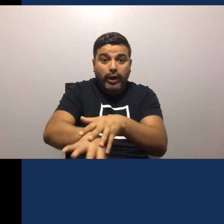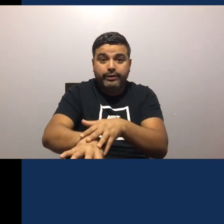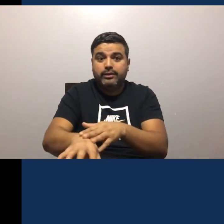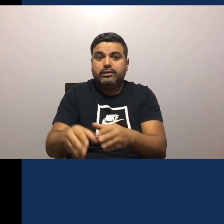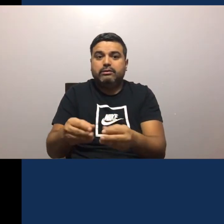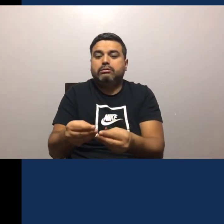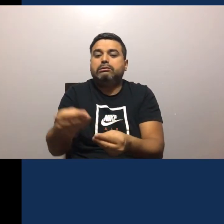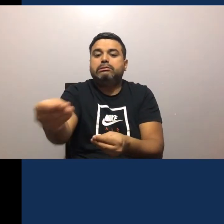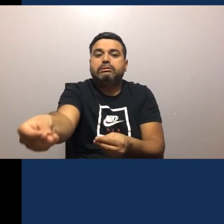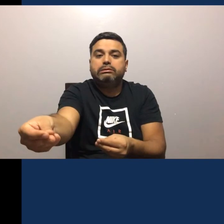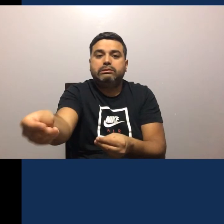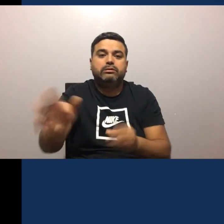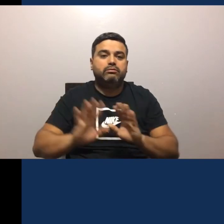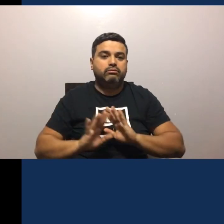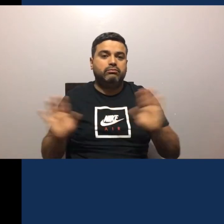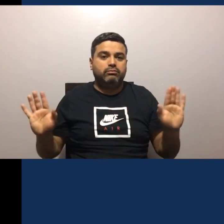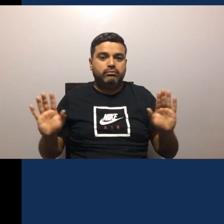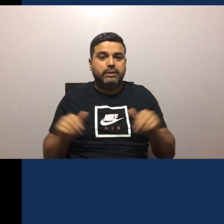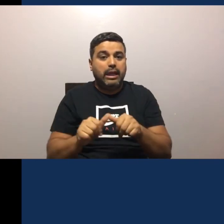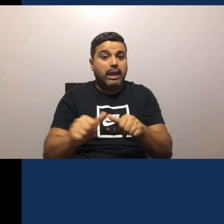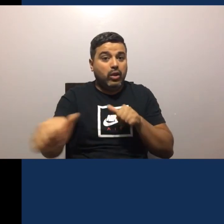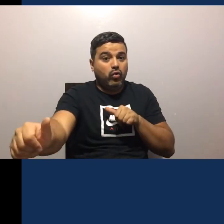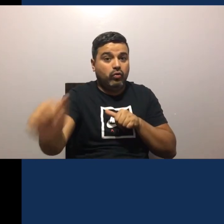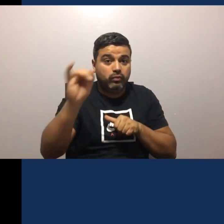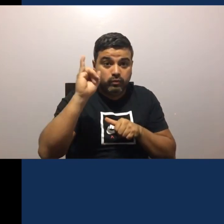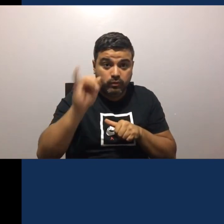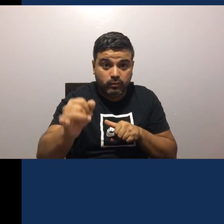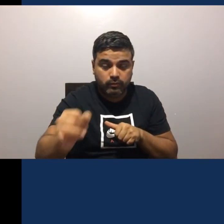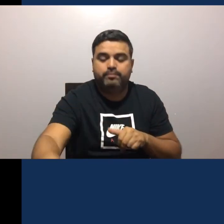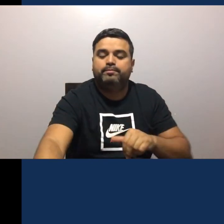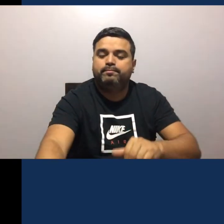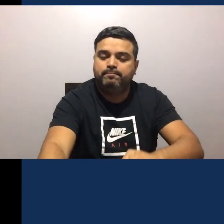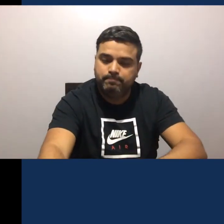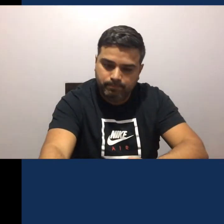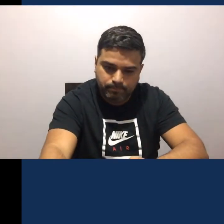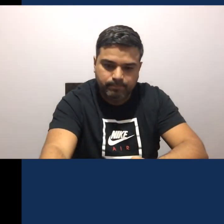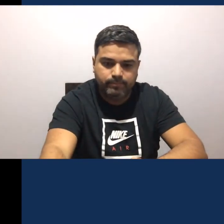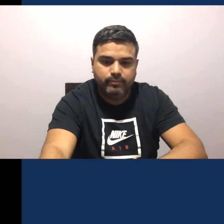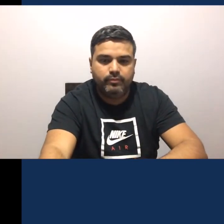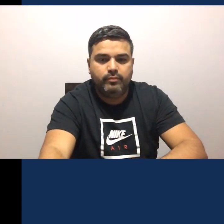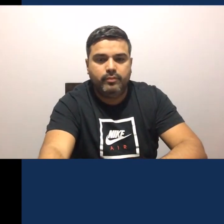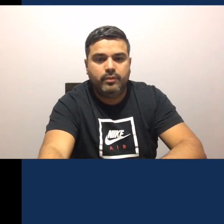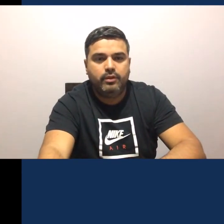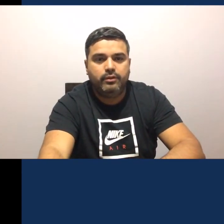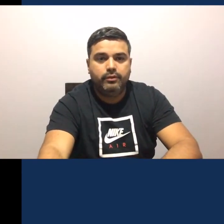Por ejemplo Si vas A pasar efectivo Mejor utiliza guantes